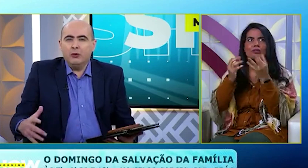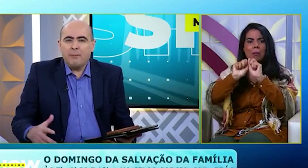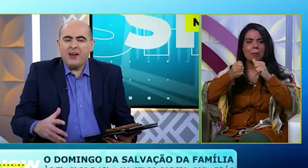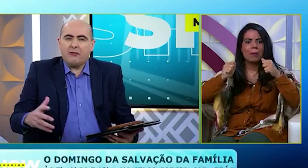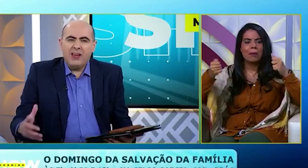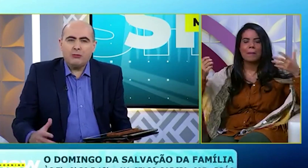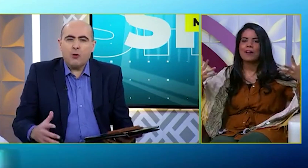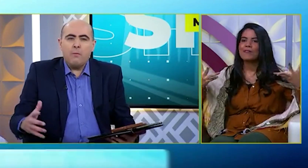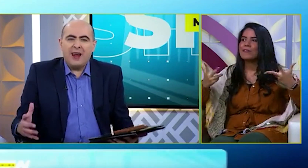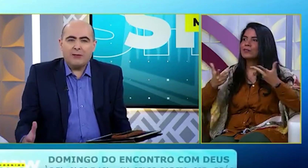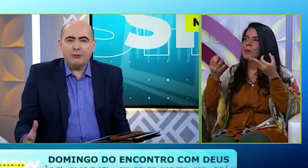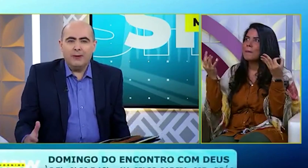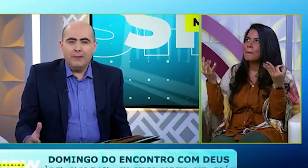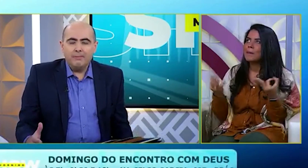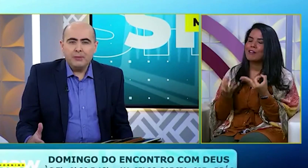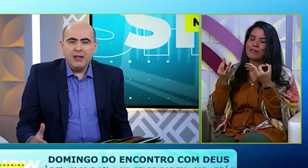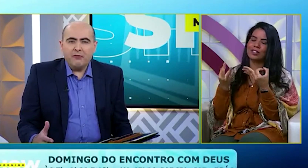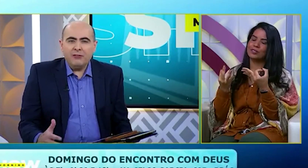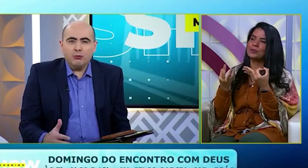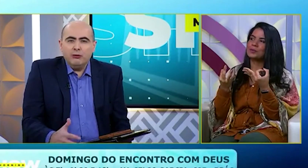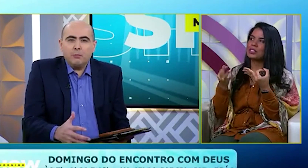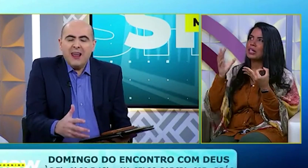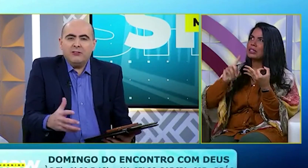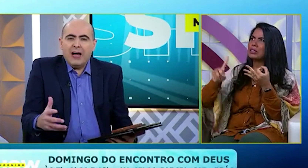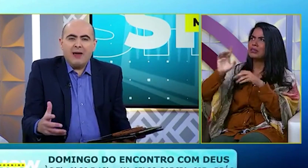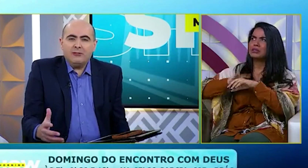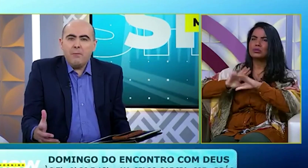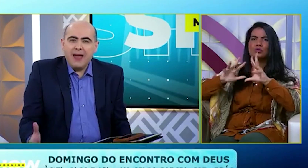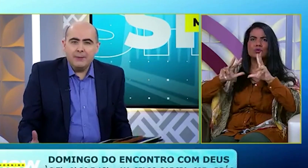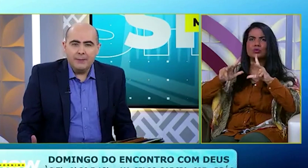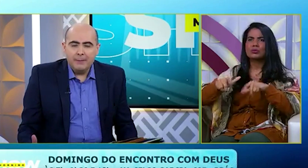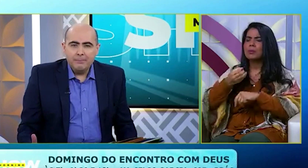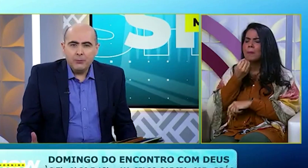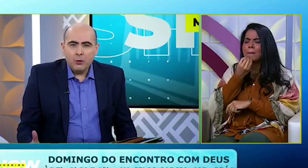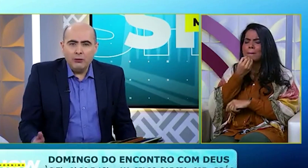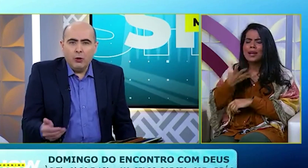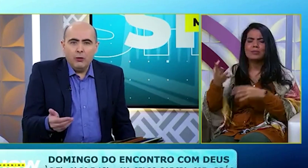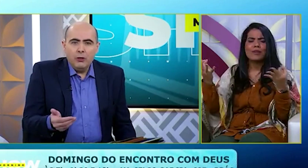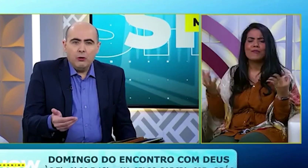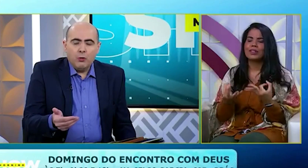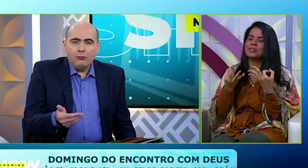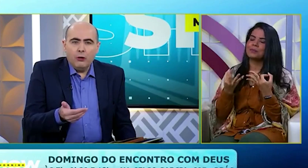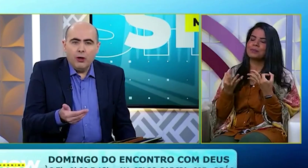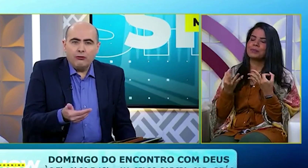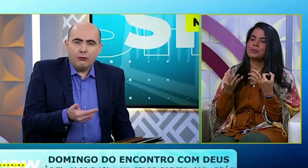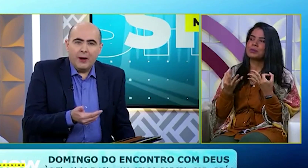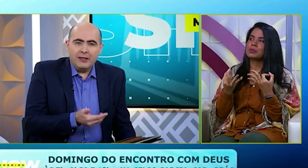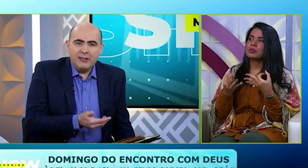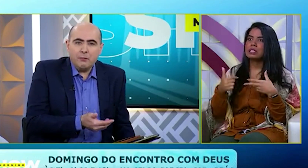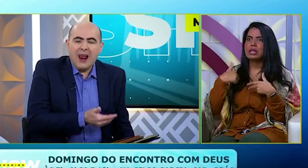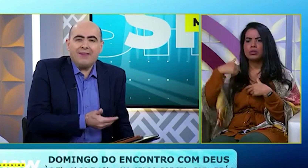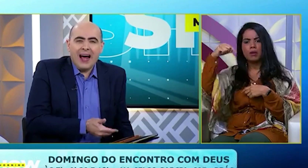maravilhoso, É perfeito, É completo. Ele faz tudo Esplendidamente bem. Quando eu Quando eu